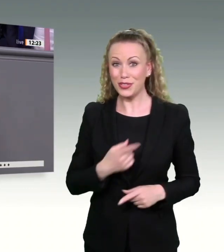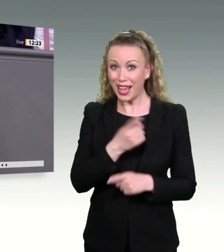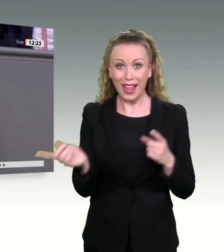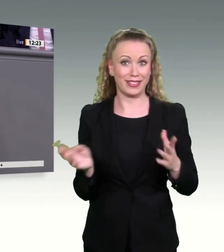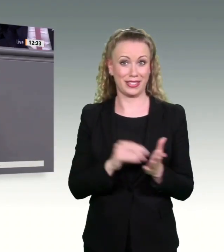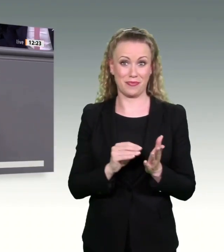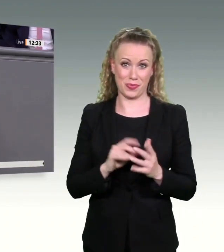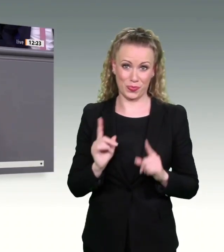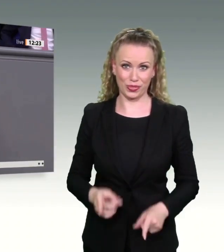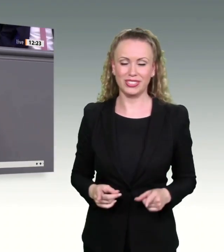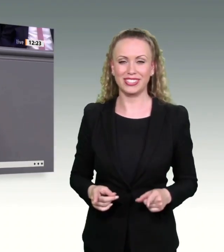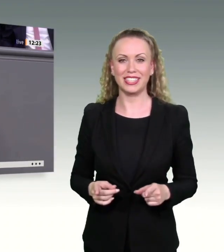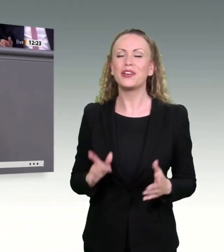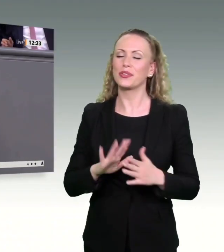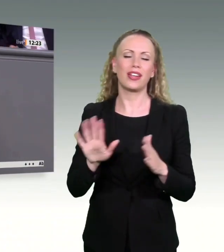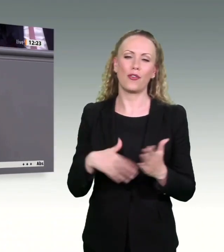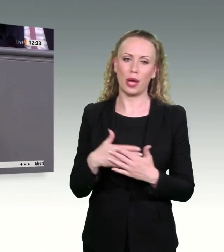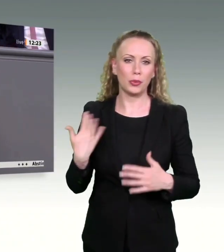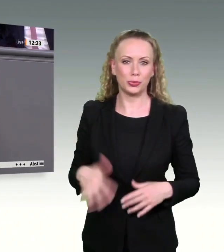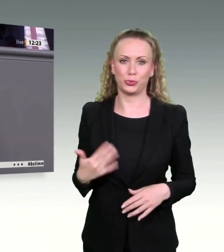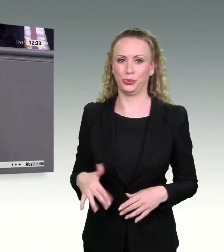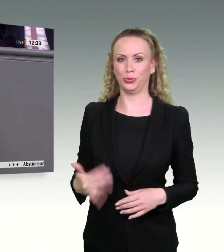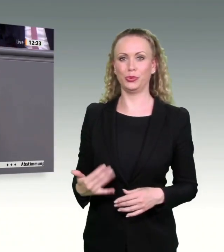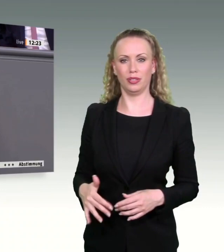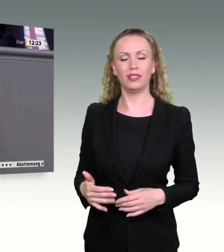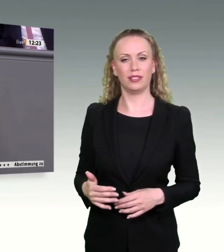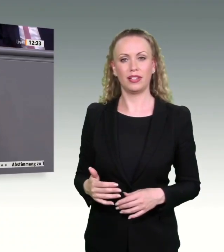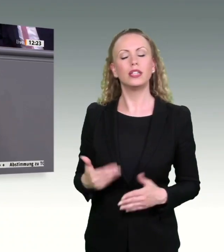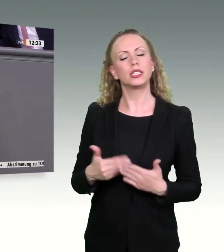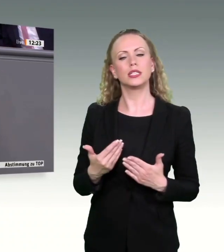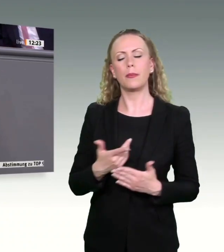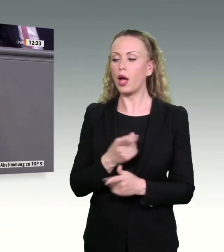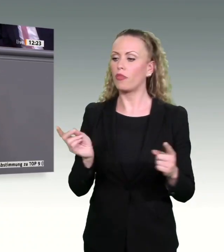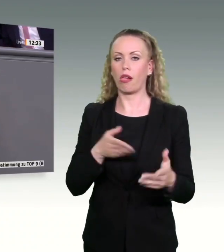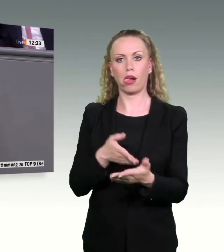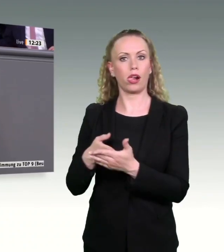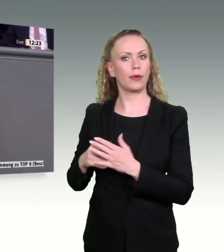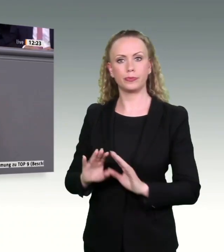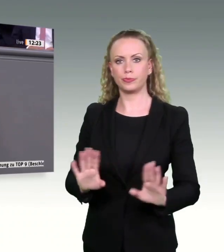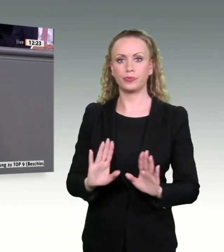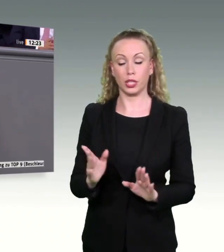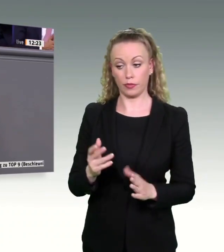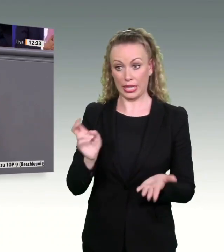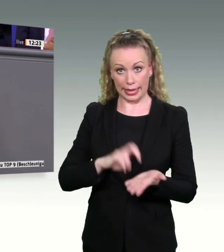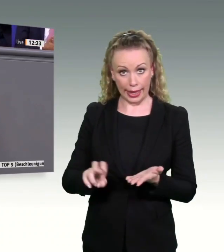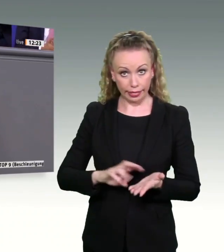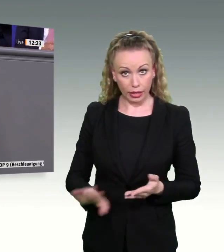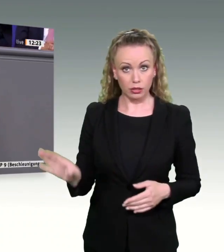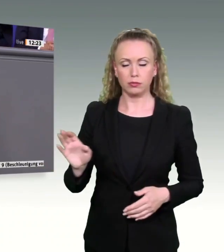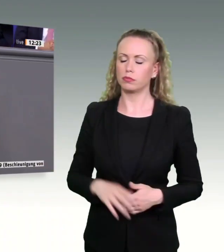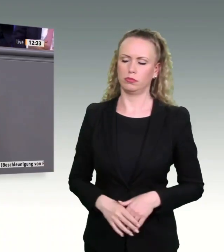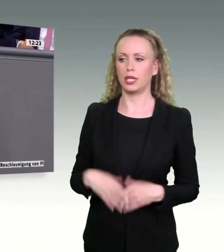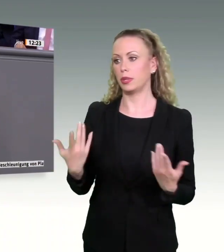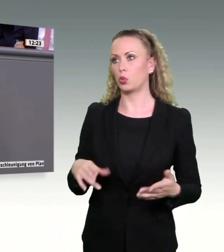groß ist. Und es ist ganz klar, das Ermöglichen muss wieder vor dem Verhindern stehen. Geht nicht, dafür habe ich kein Verständnis mehr.